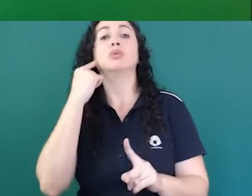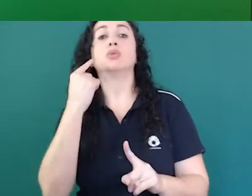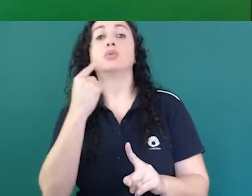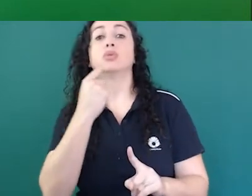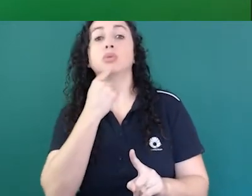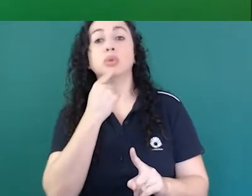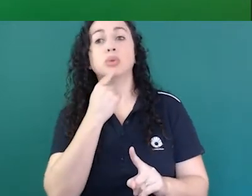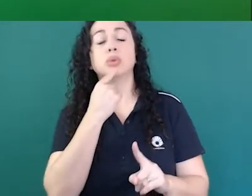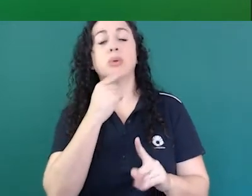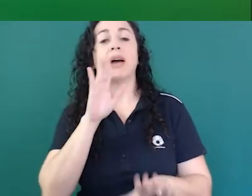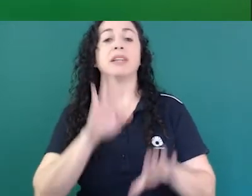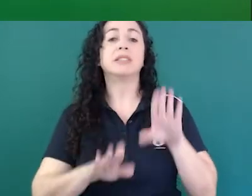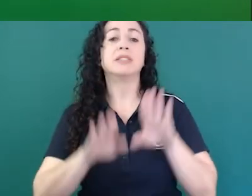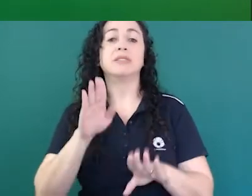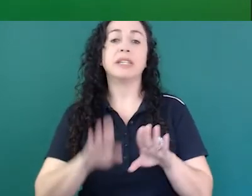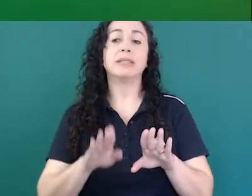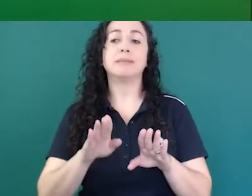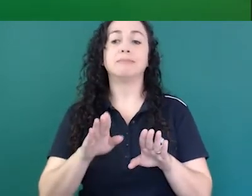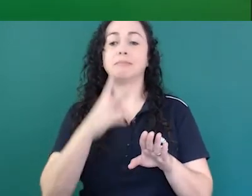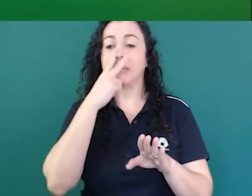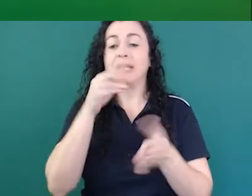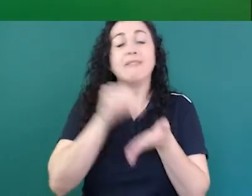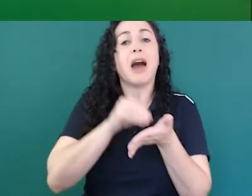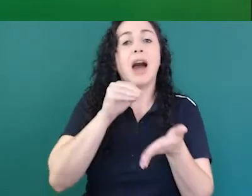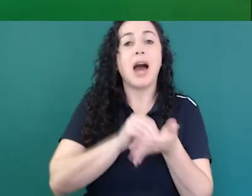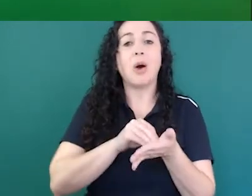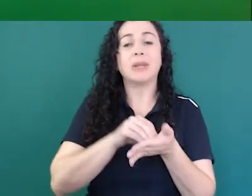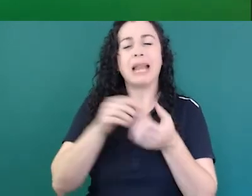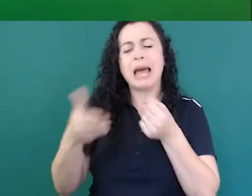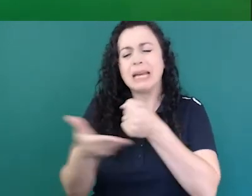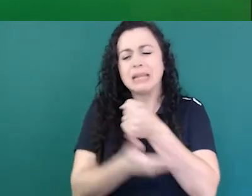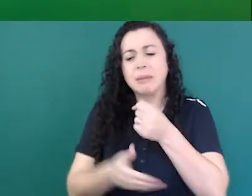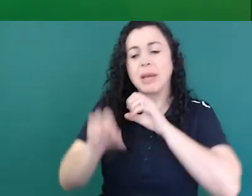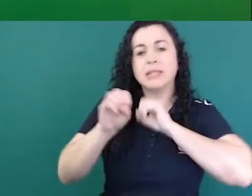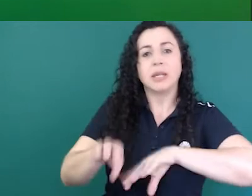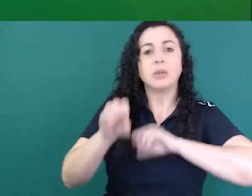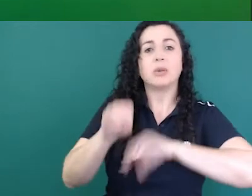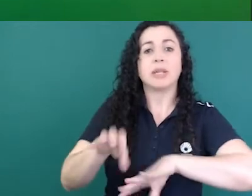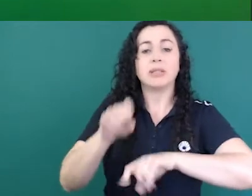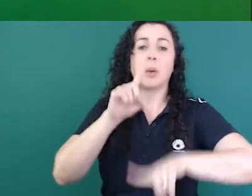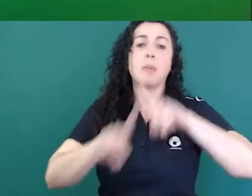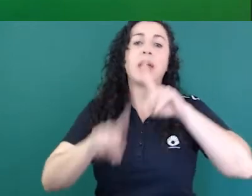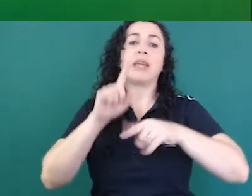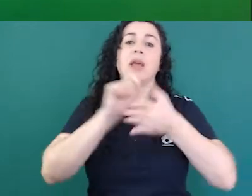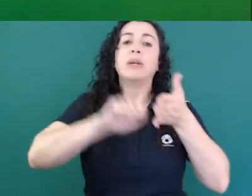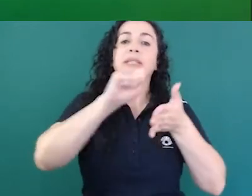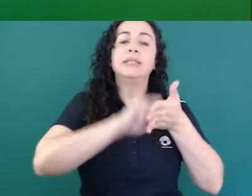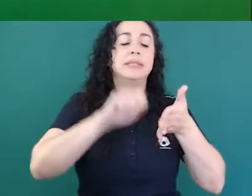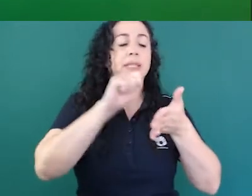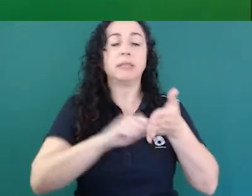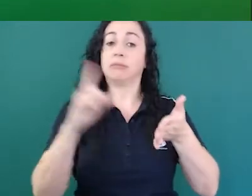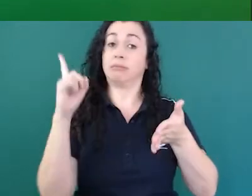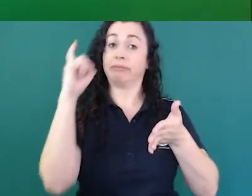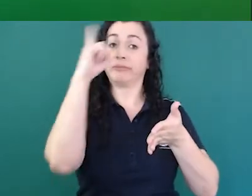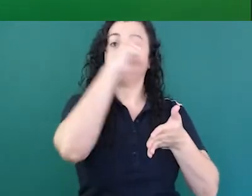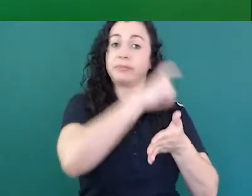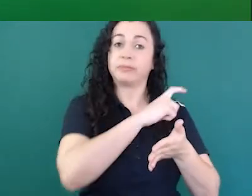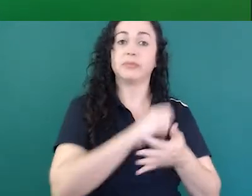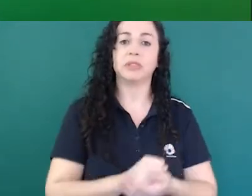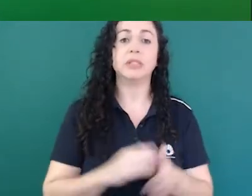educados no acesso a material escrito um pouco da nossa tentativa é talvez permitir o